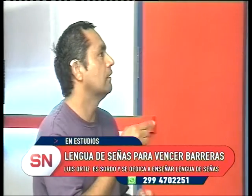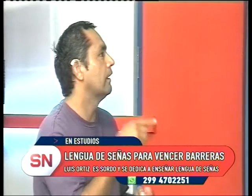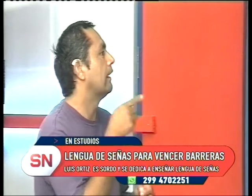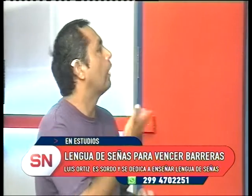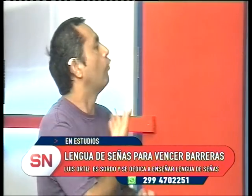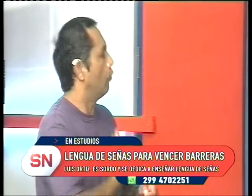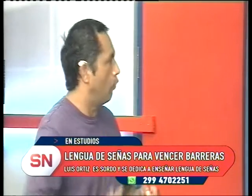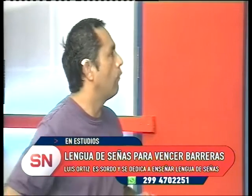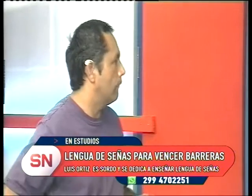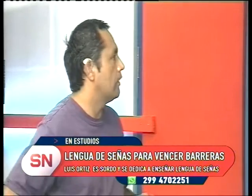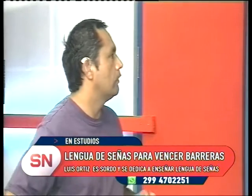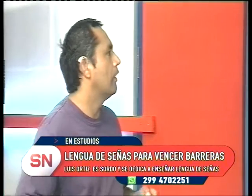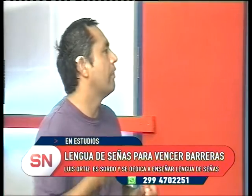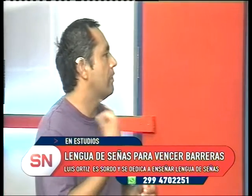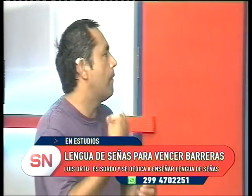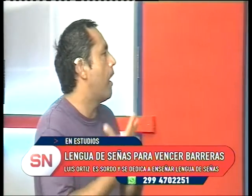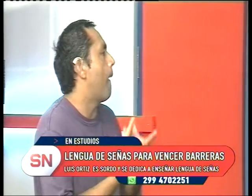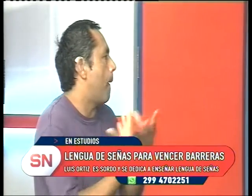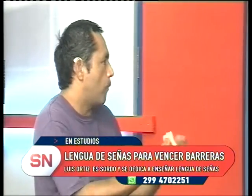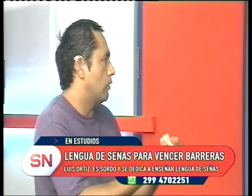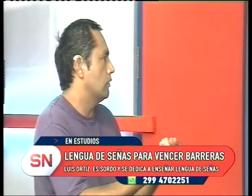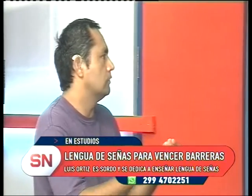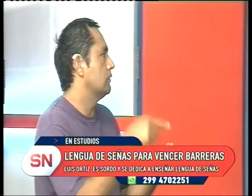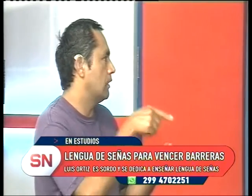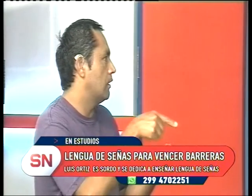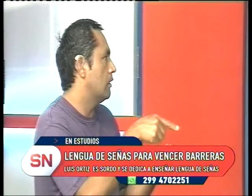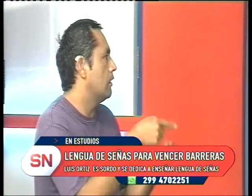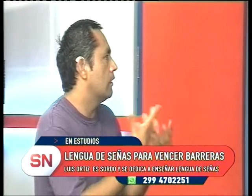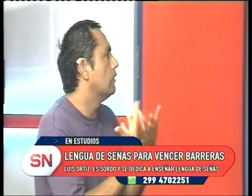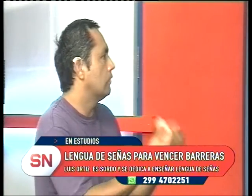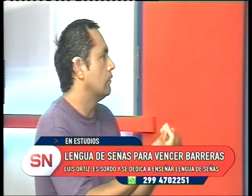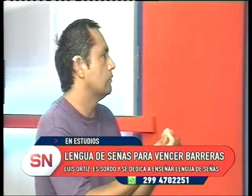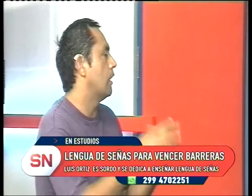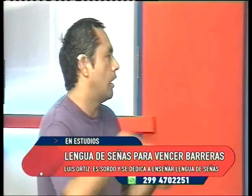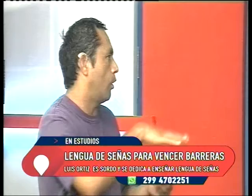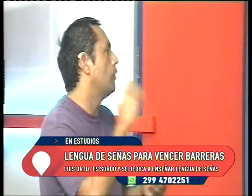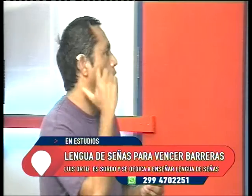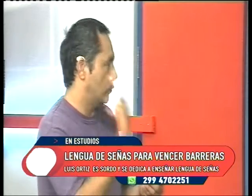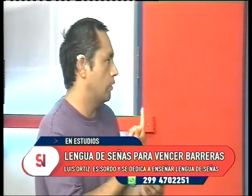que el gobierno les nos dé apoyo a nosotros como comunidad sorda.